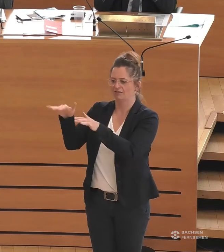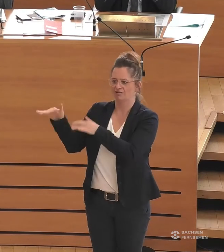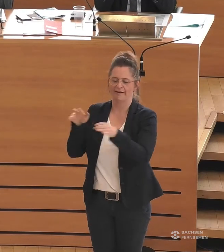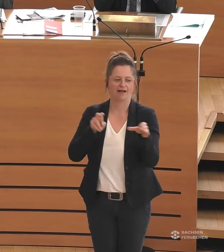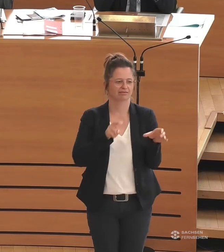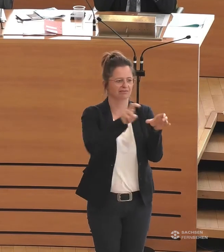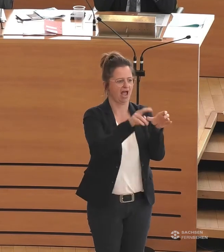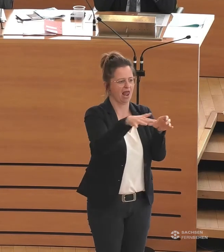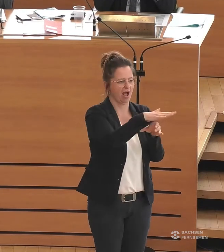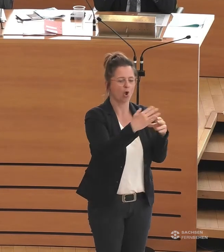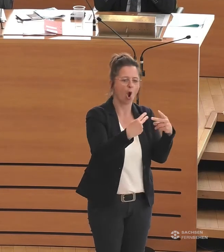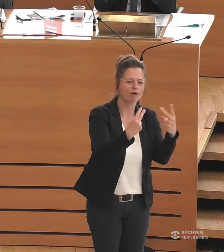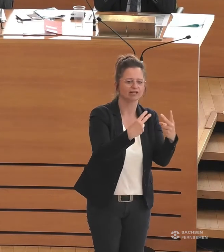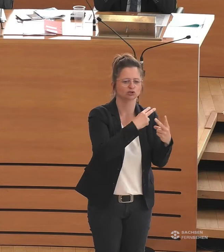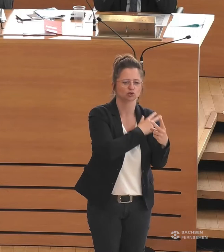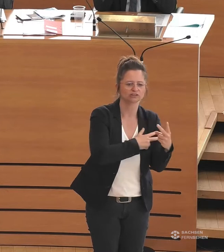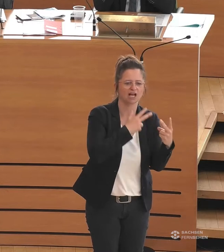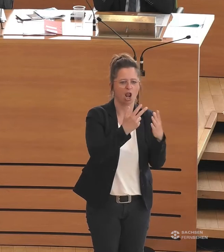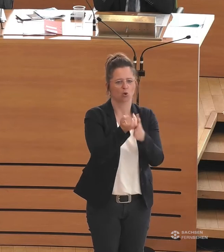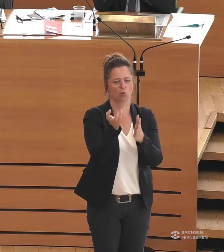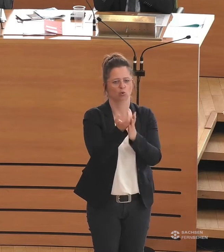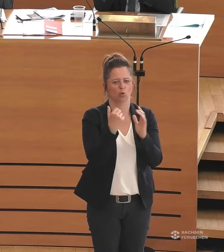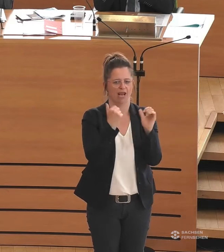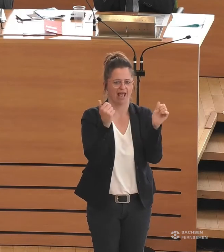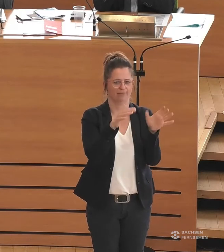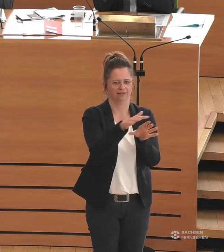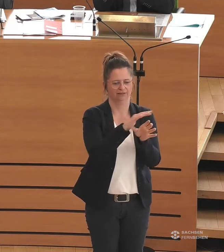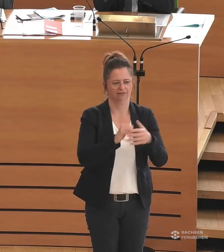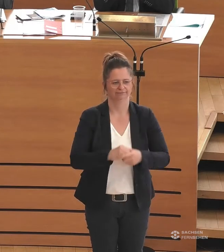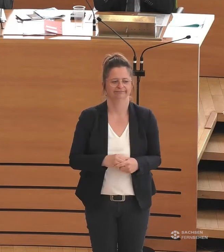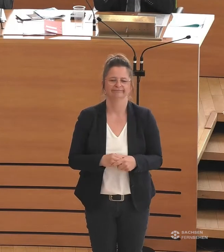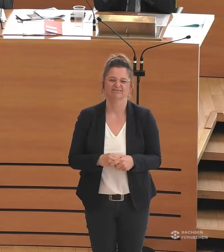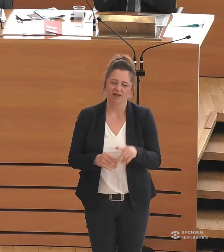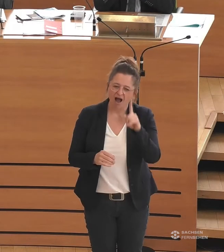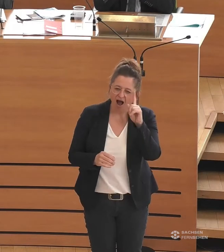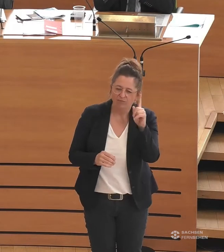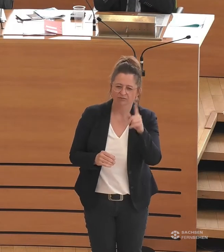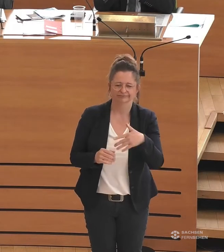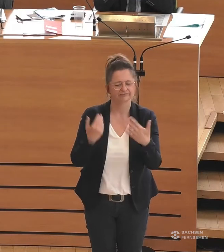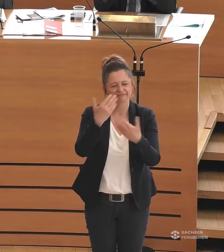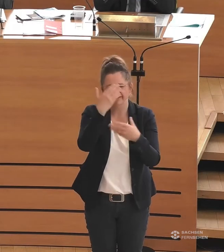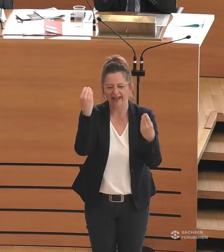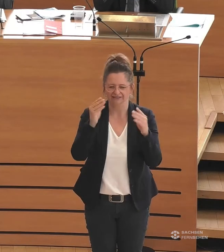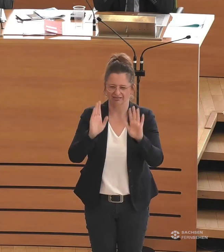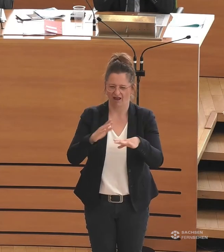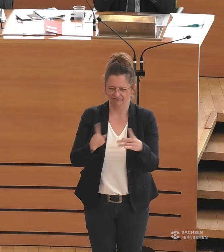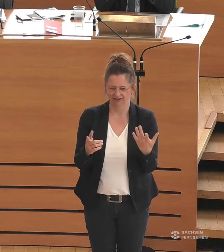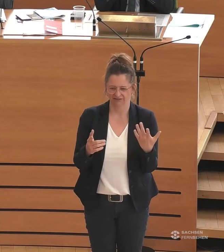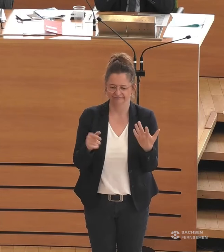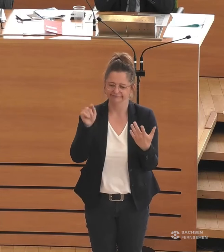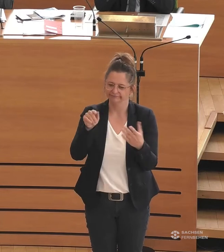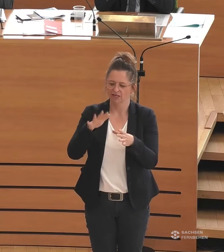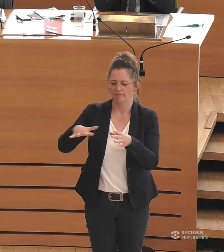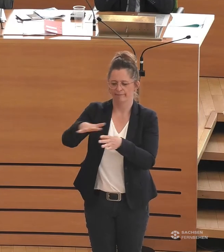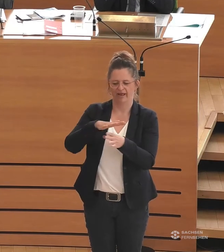öffentlichen, sozialen und kulturellen Leben. Aber man darf nicht vergessen, dass es auch den Bereich